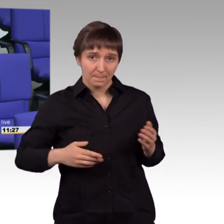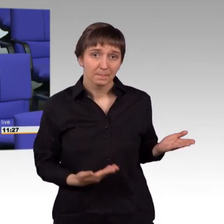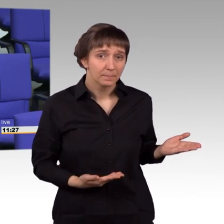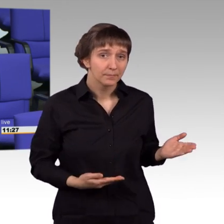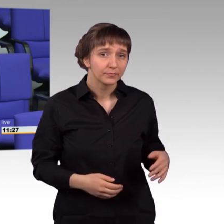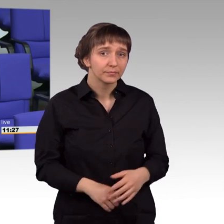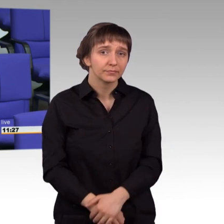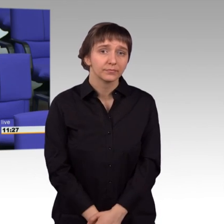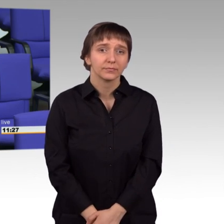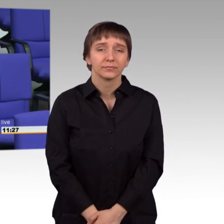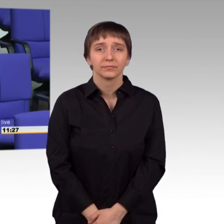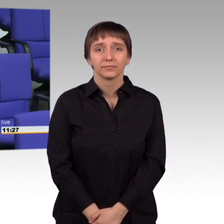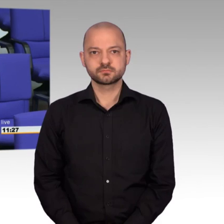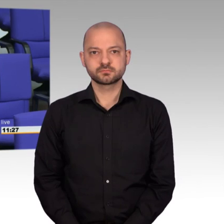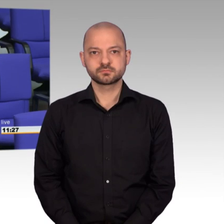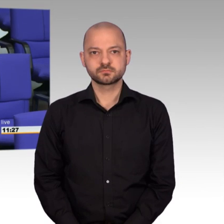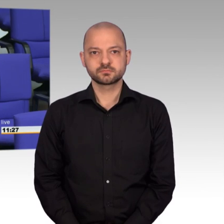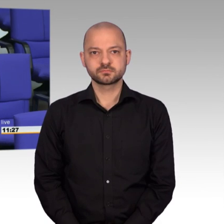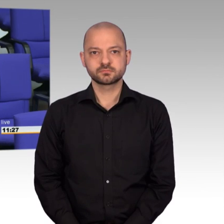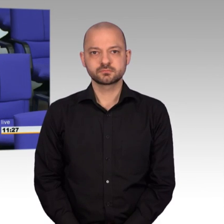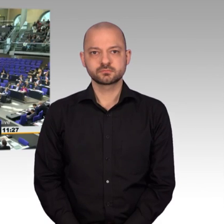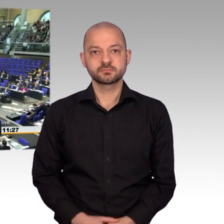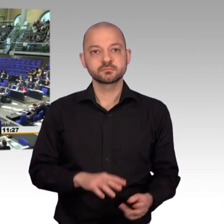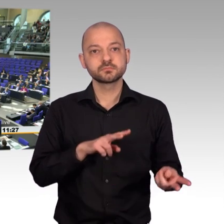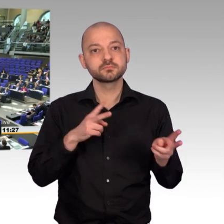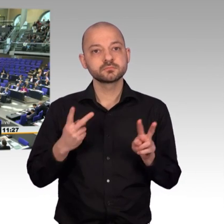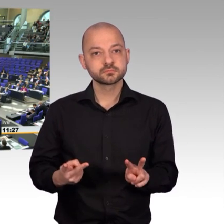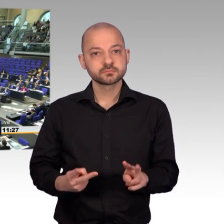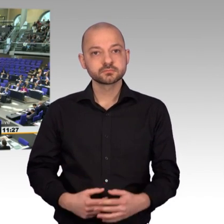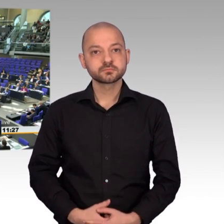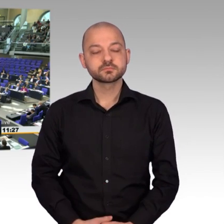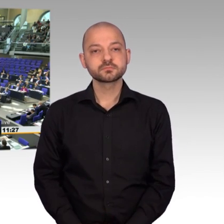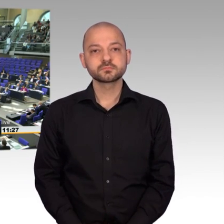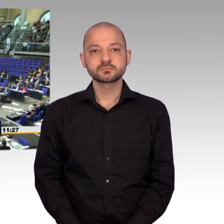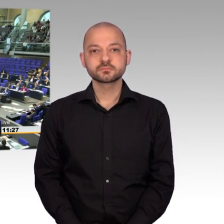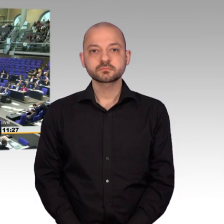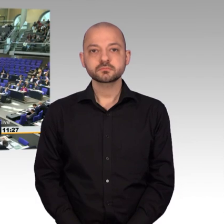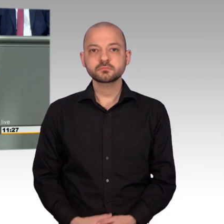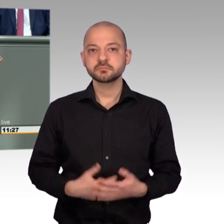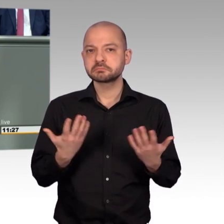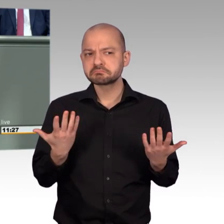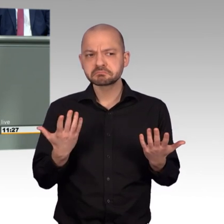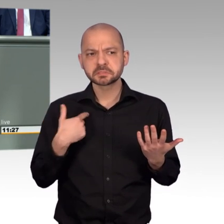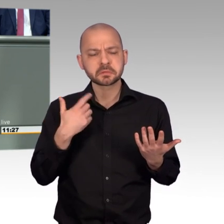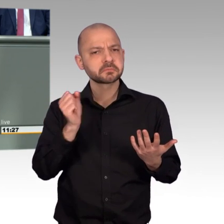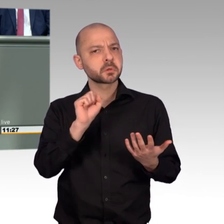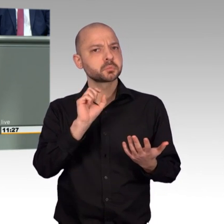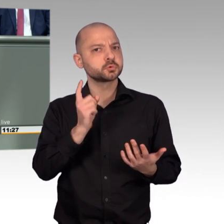Warum sollte ich das, Herr Kollege Neu, als völkerrechtswidrig ansehen? Ich habe überhaupt, also möglicherweise sind Sie denn die